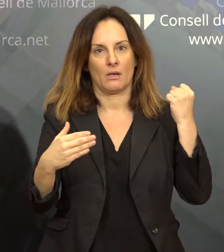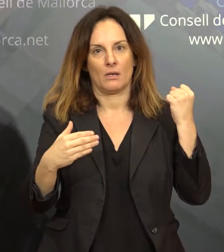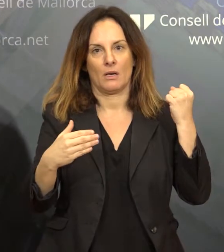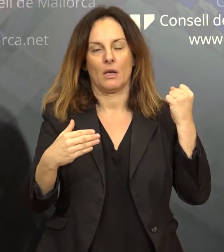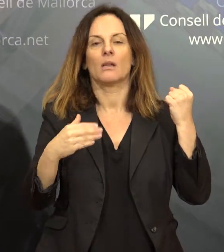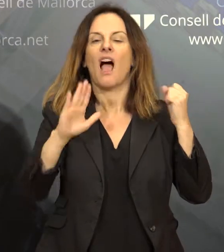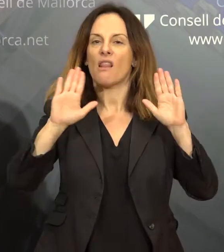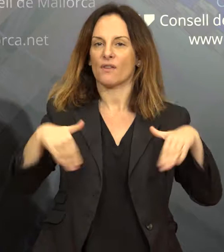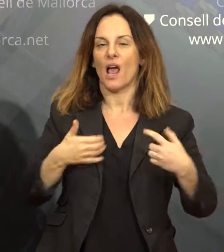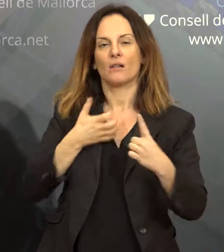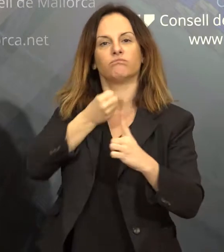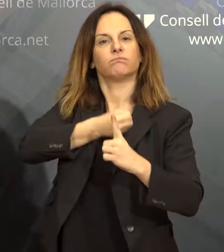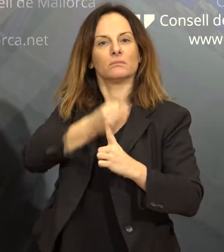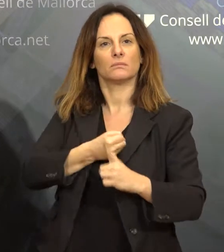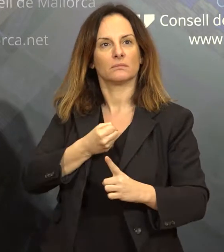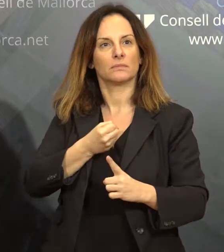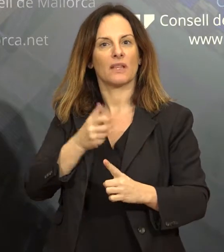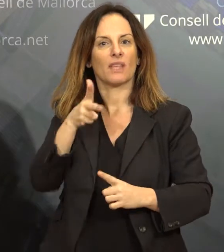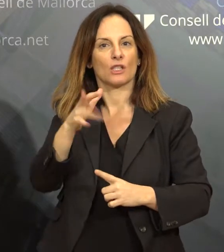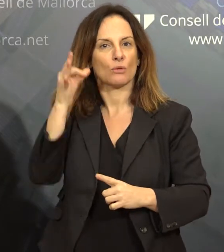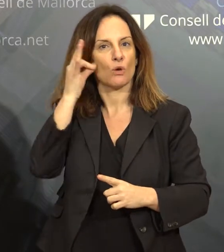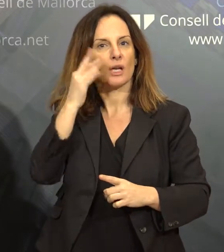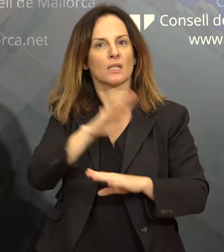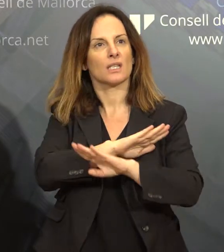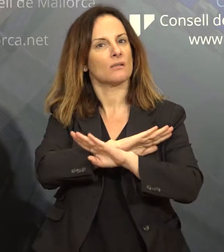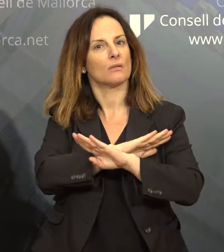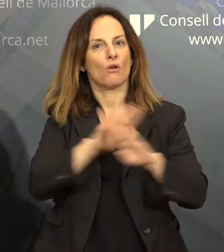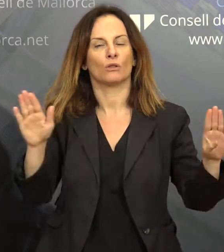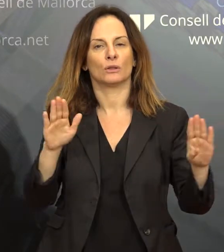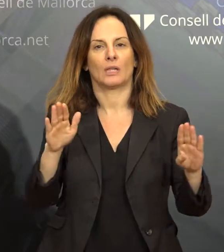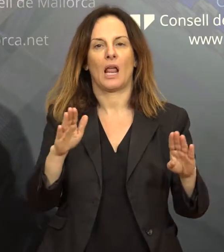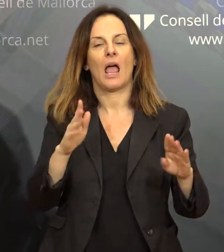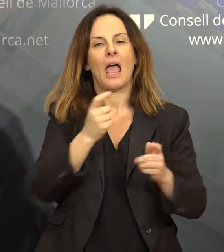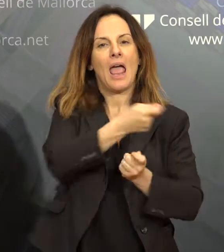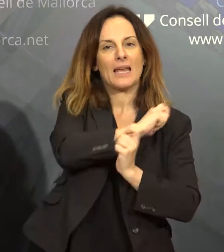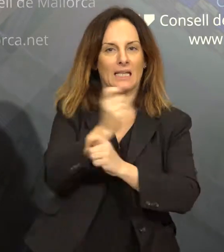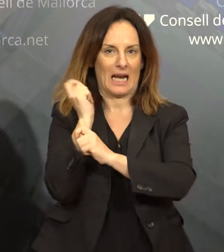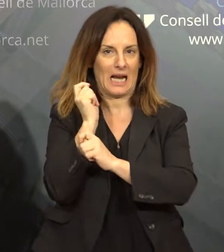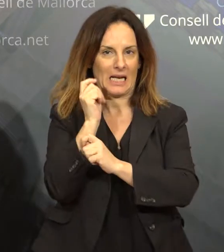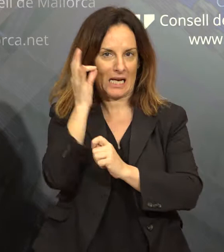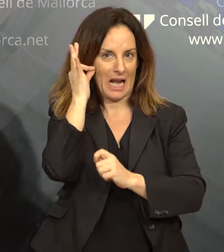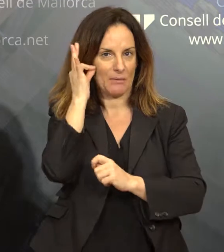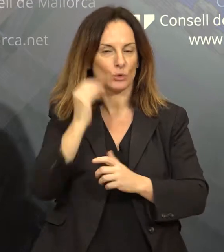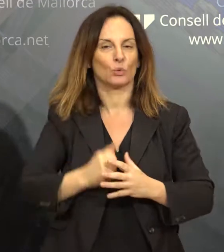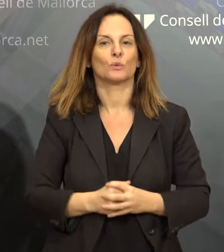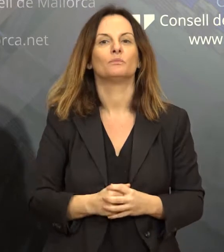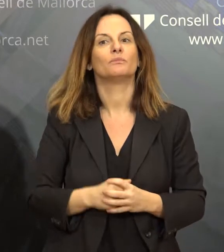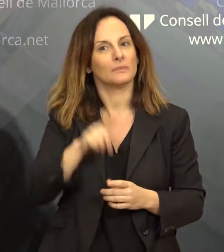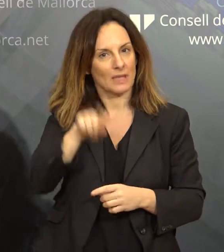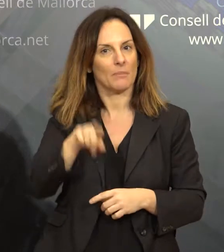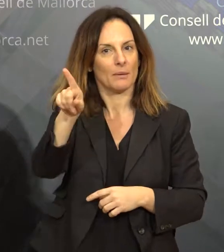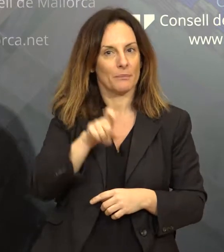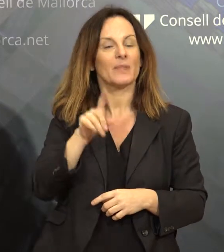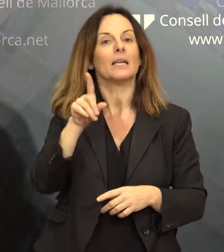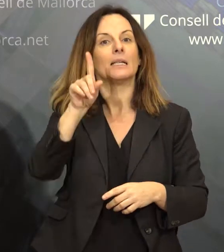de les moueres i contra la esclavitud, su jurnotruth. També tenim a Clara Campamor,